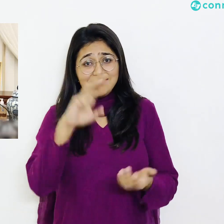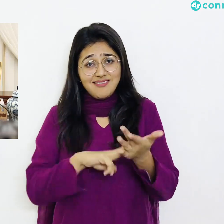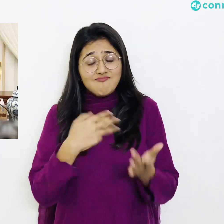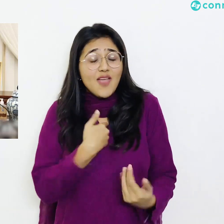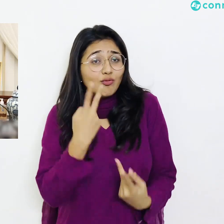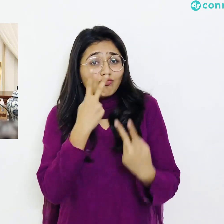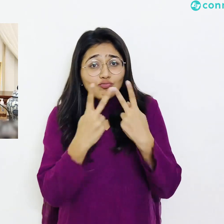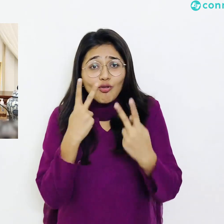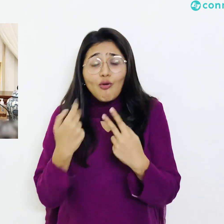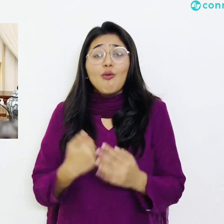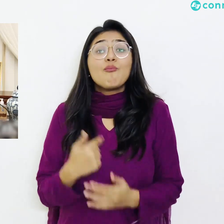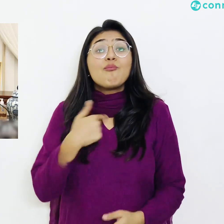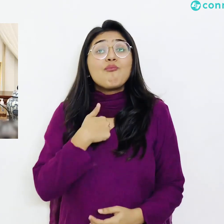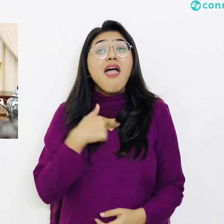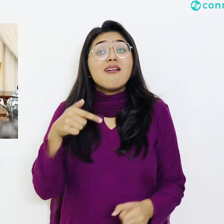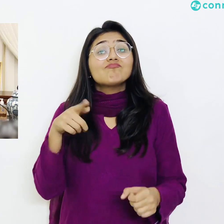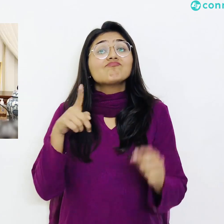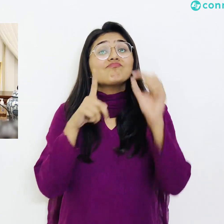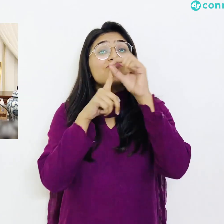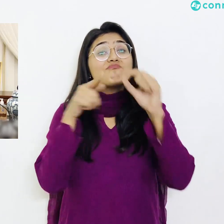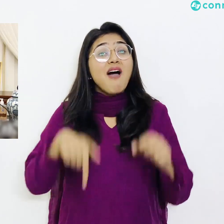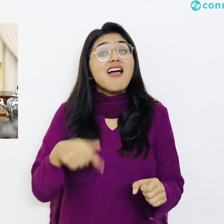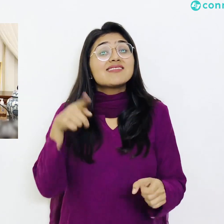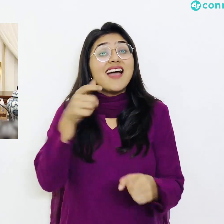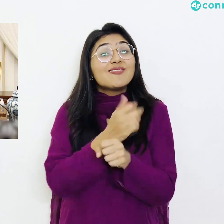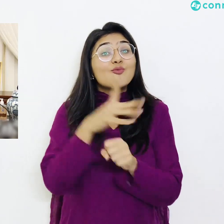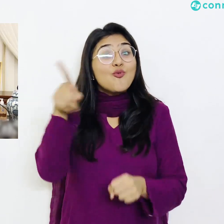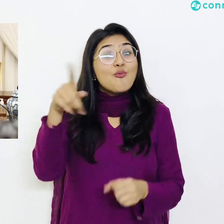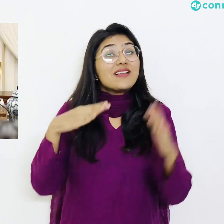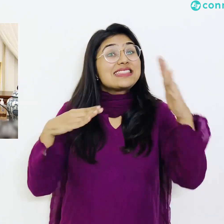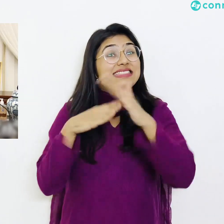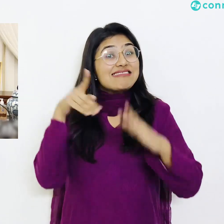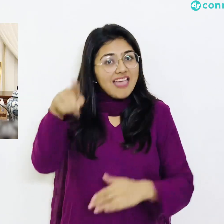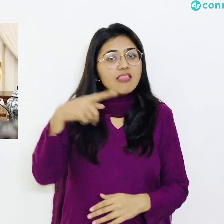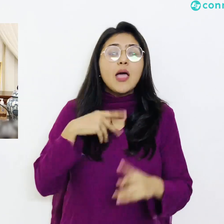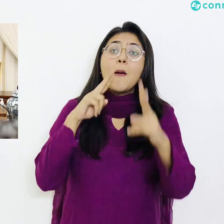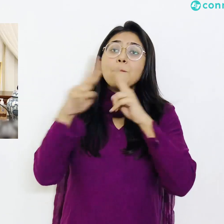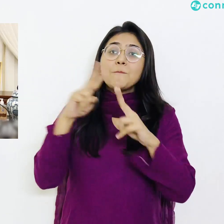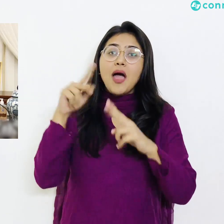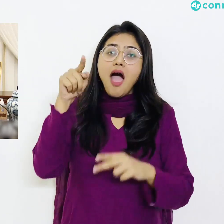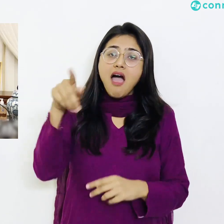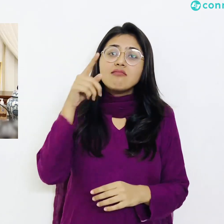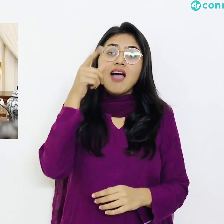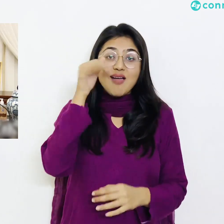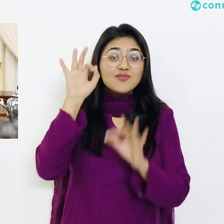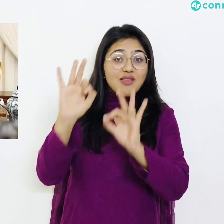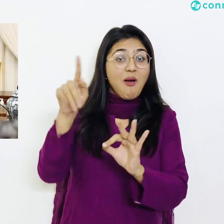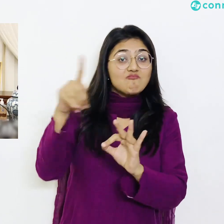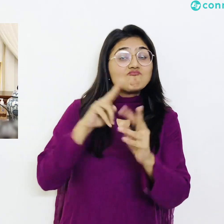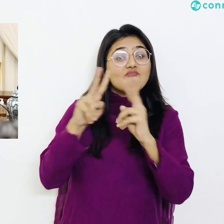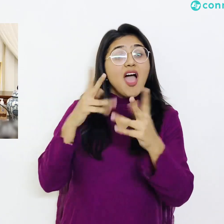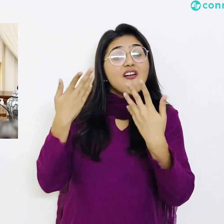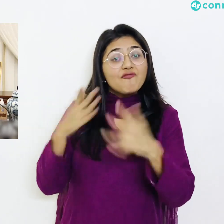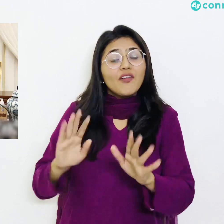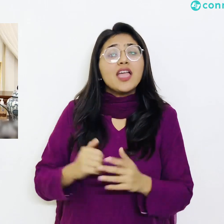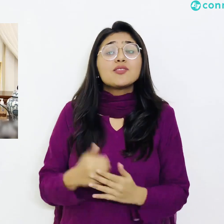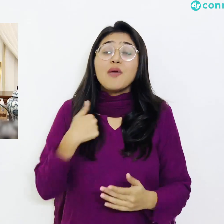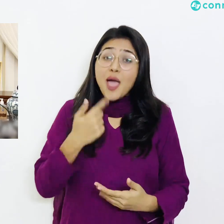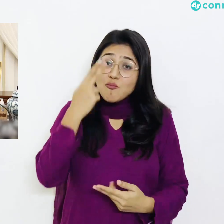پاکستان جناب ڈاکٹر آریف الوی صاحب سے بات کی ڈاکٹر آریف الوی صاحب سے میں نے اجتماعات کے حوالے سے بتایا کہ